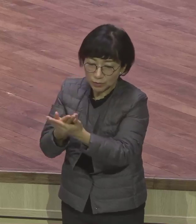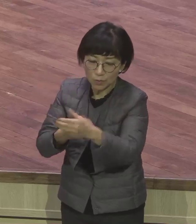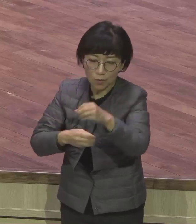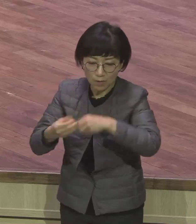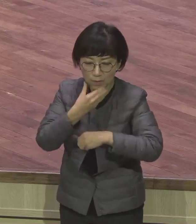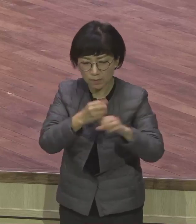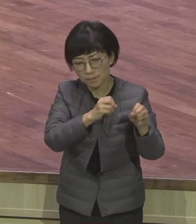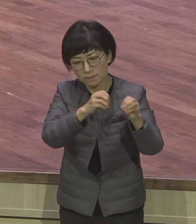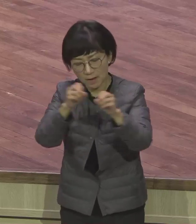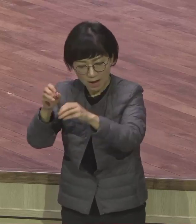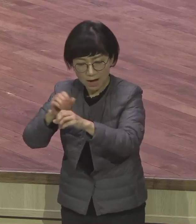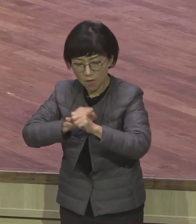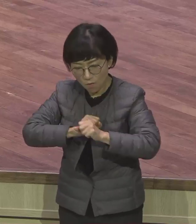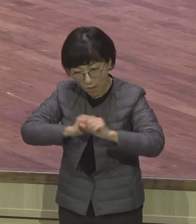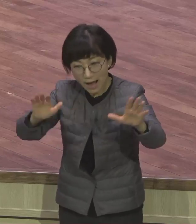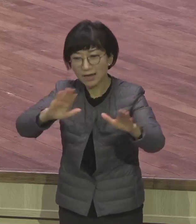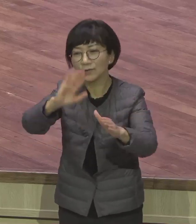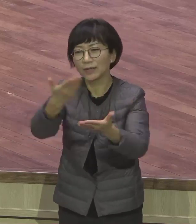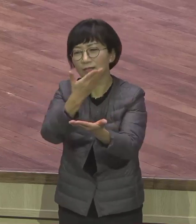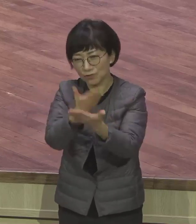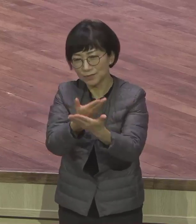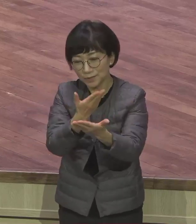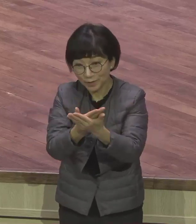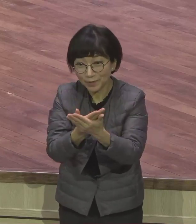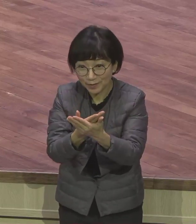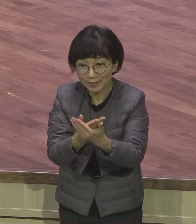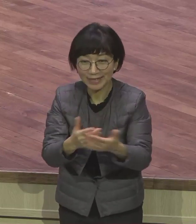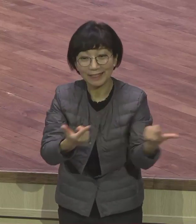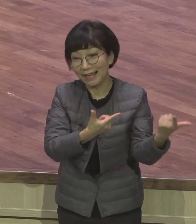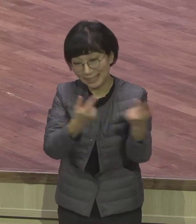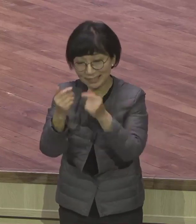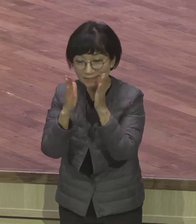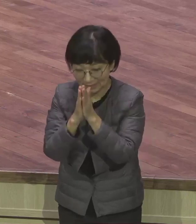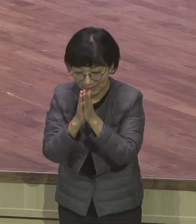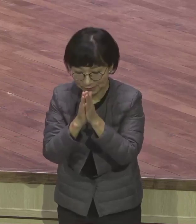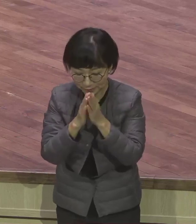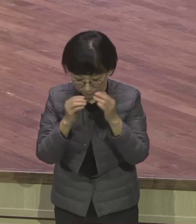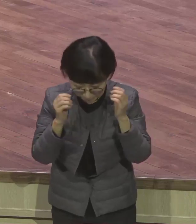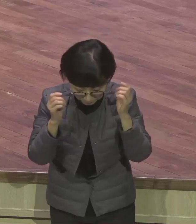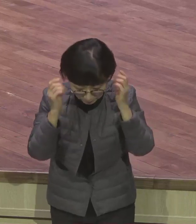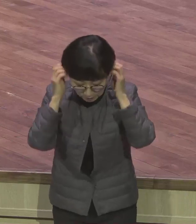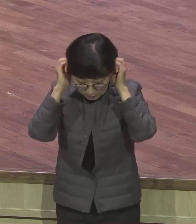전세계로 확산한 주역이 되기하여 주와 붙어서 주와 맺히기도 하겠습니다 주의요